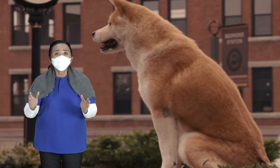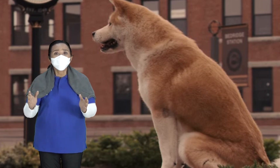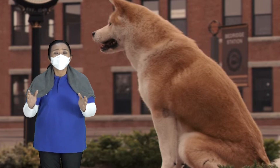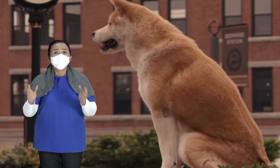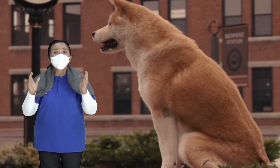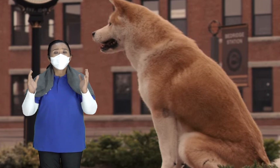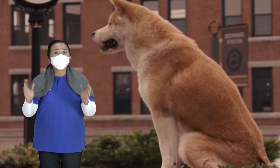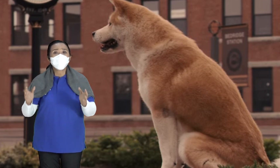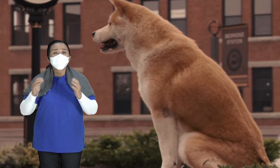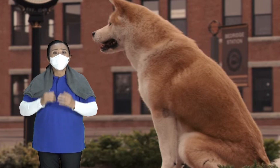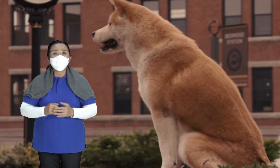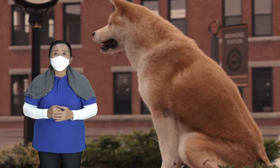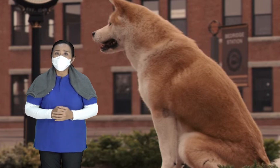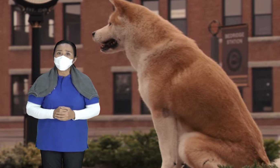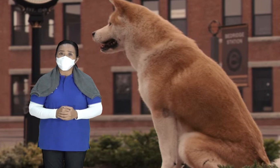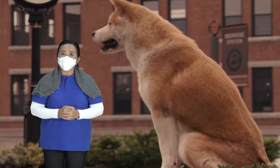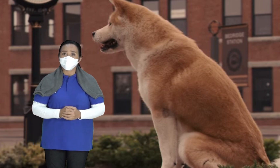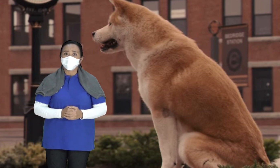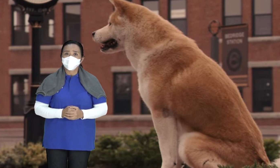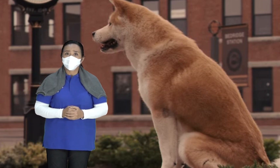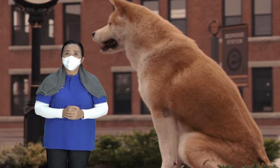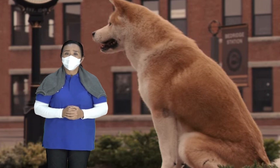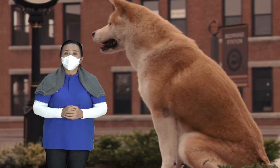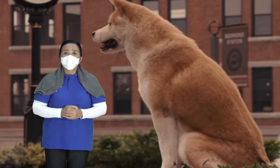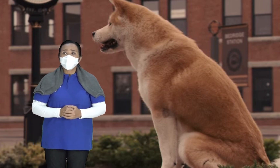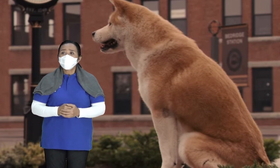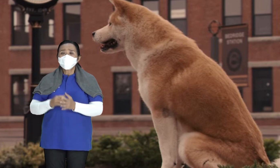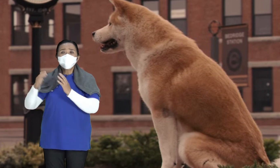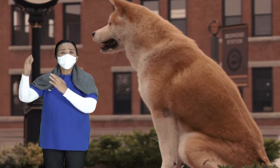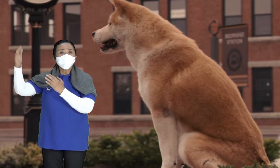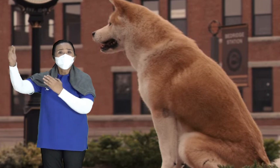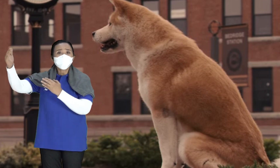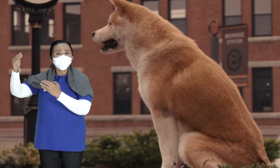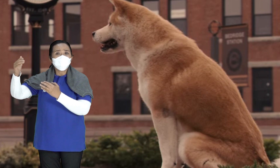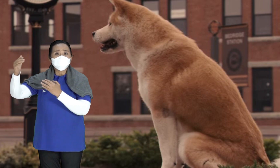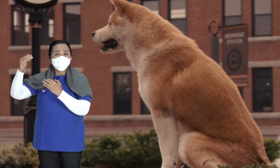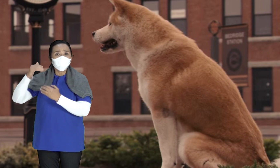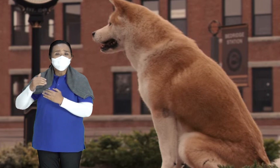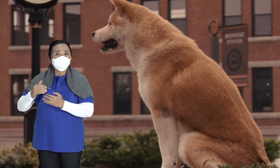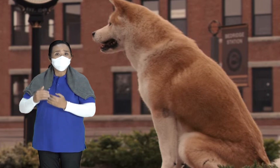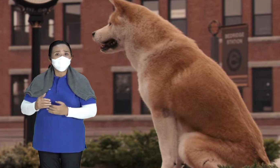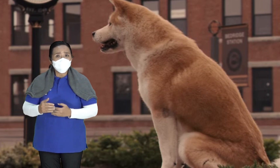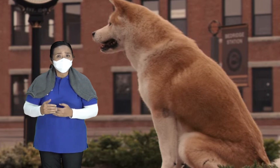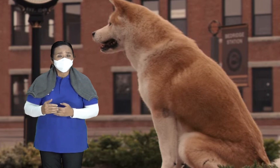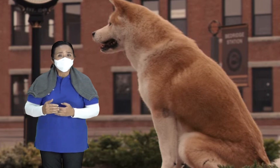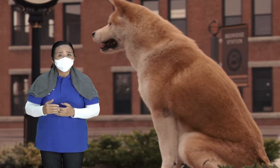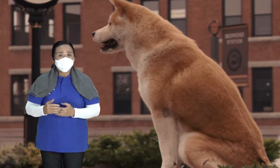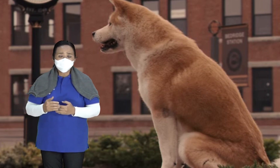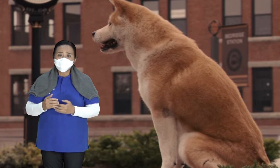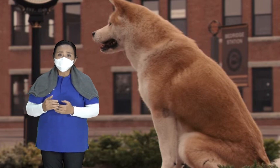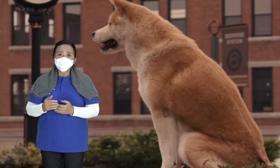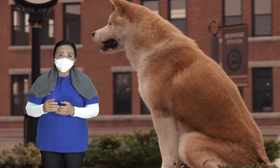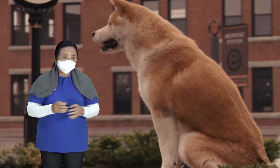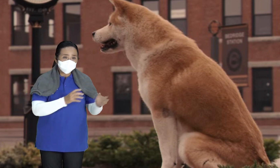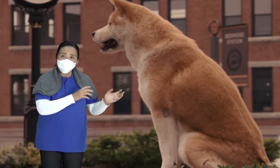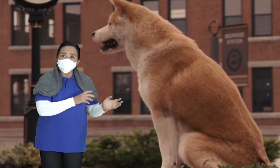menunggu Tuhannya kembali Meskipun profesor gak ada Gak pulang Hachiko tetap Dia ke